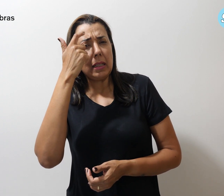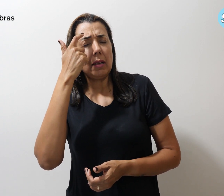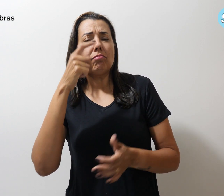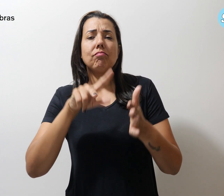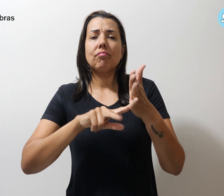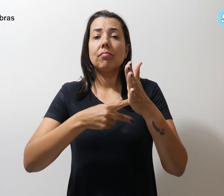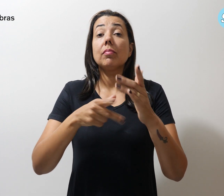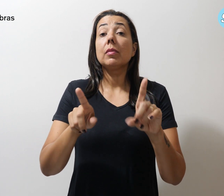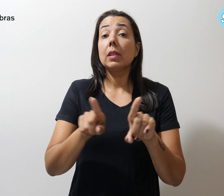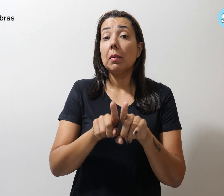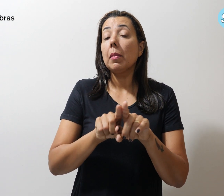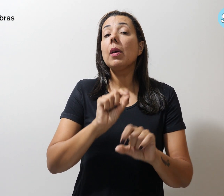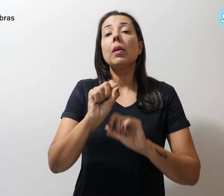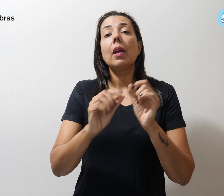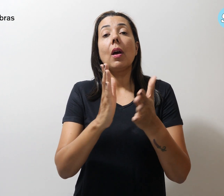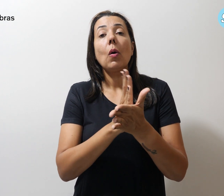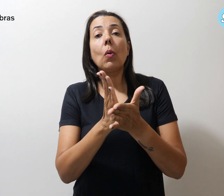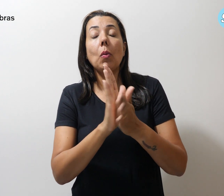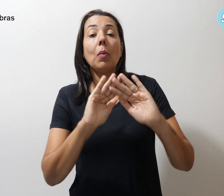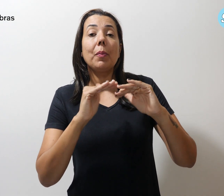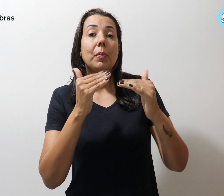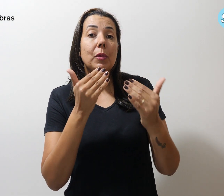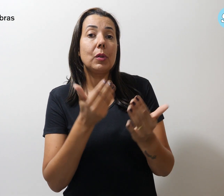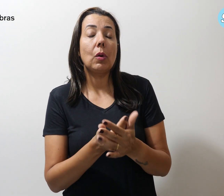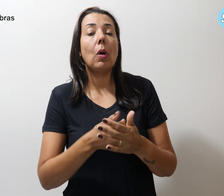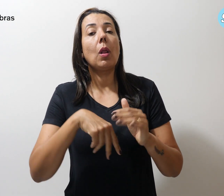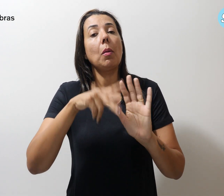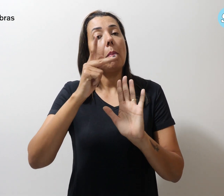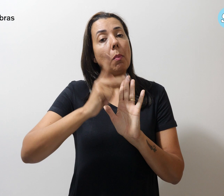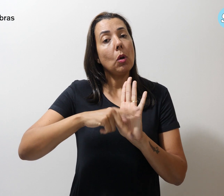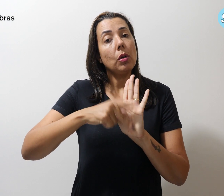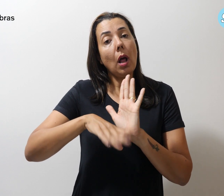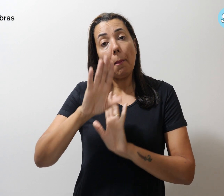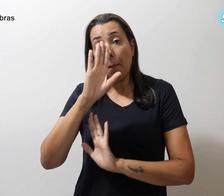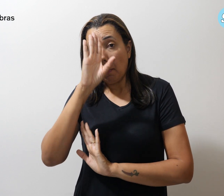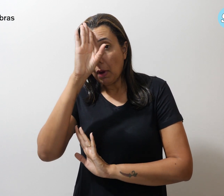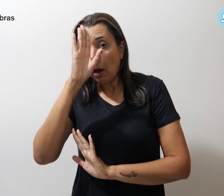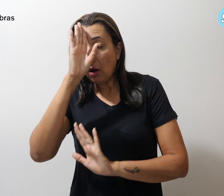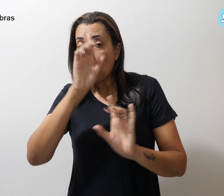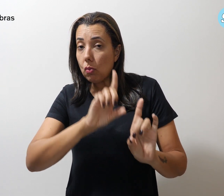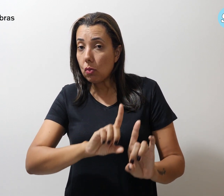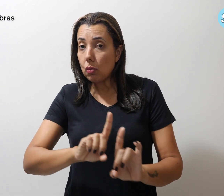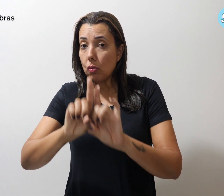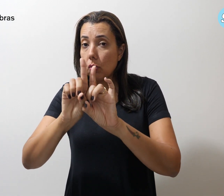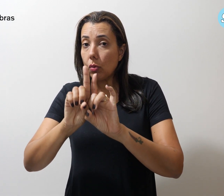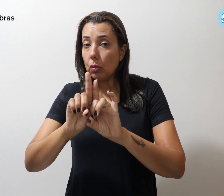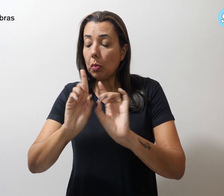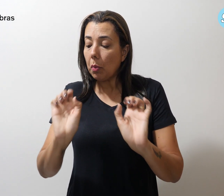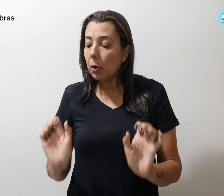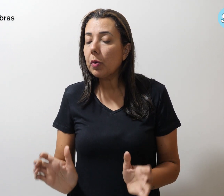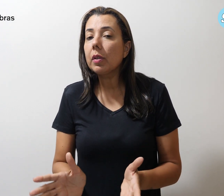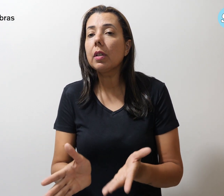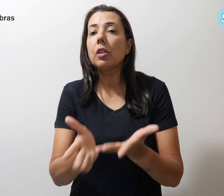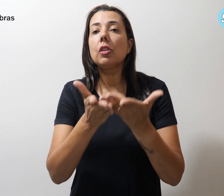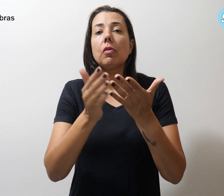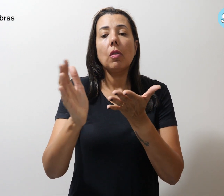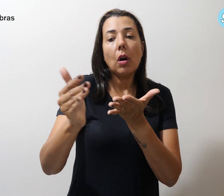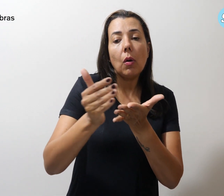fazer, em algumas escolas, um projeto piloto de parcerias para o incentivo à coleta seletiva.